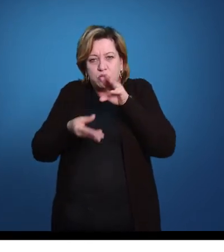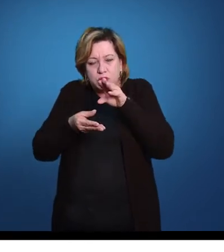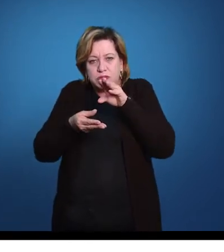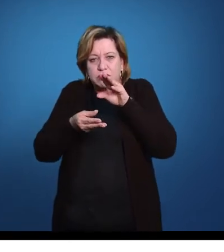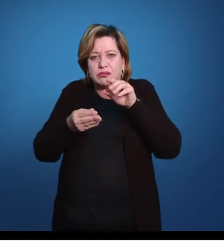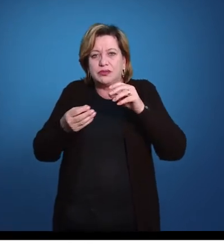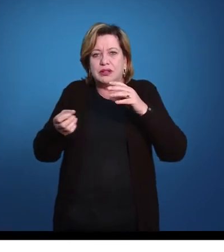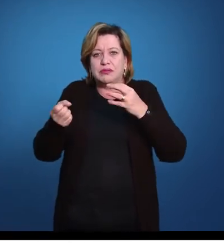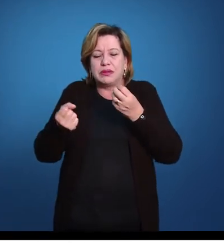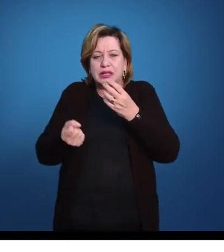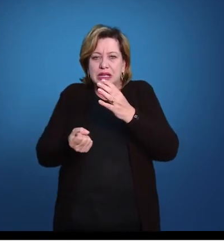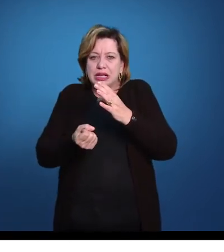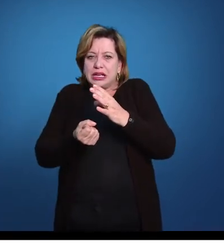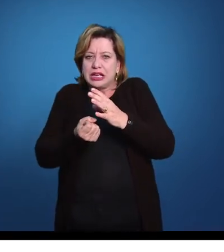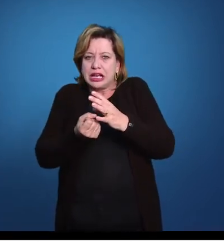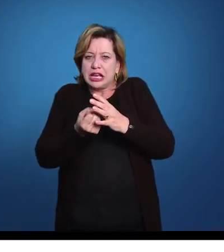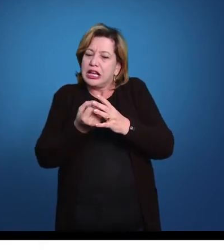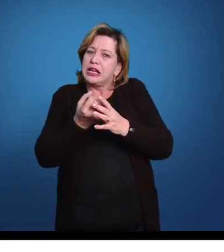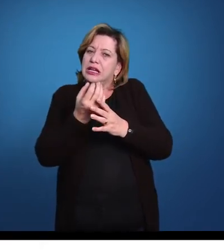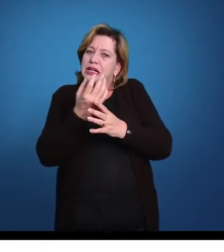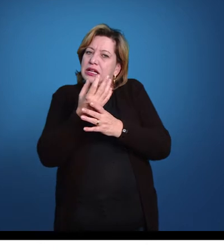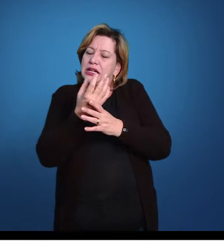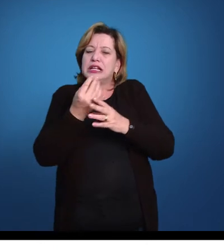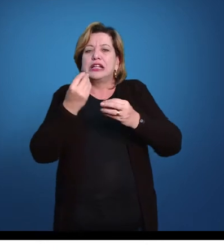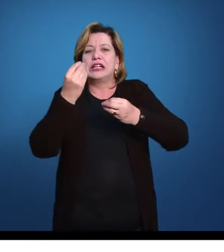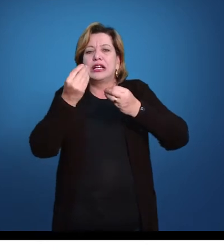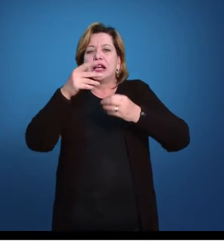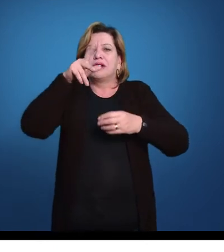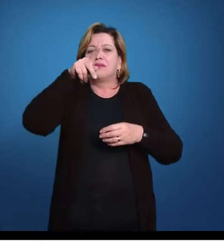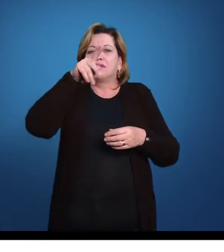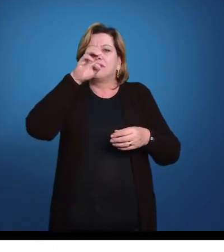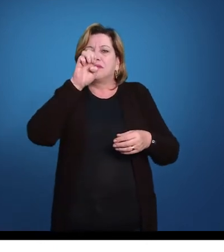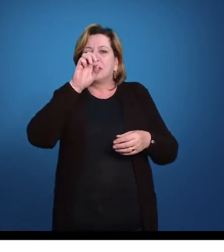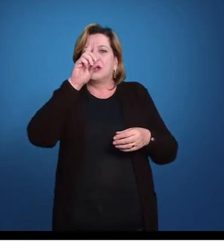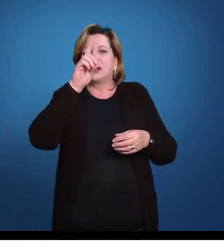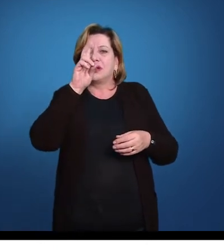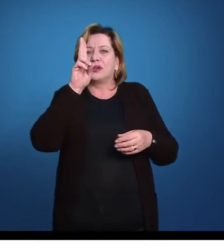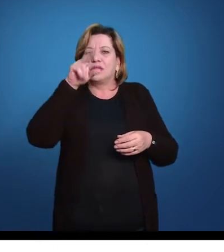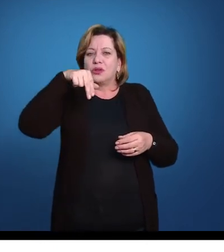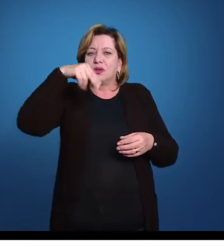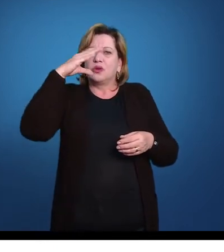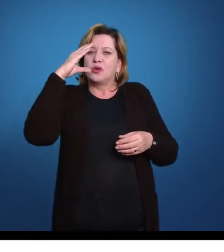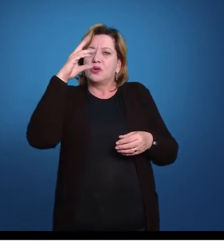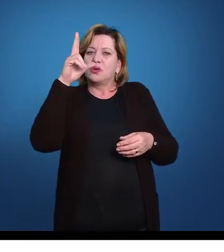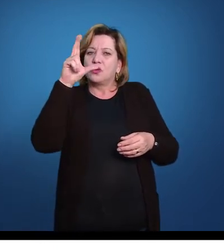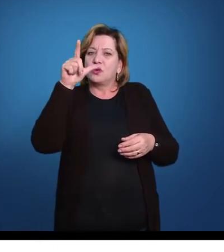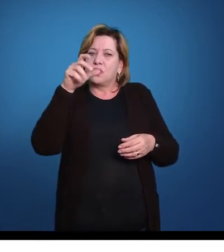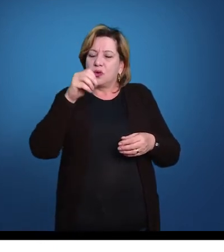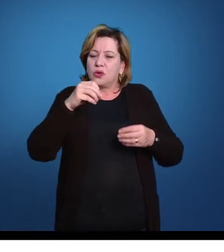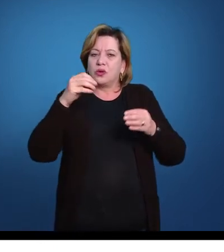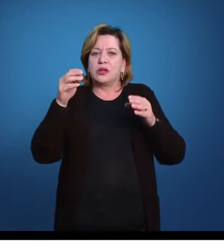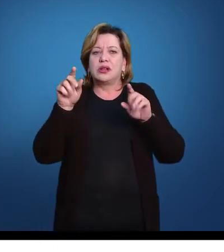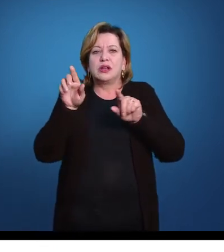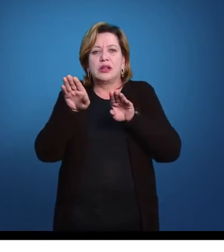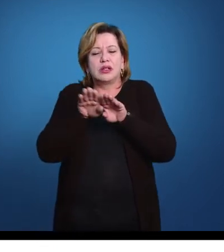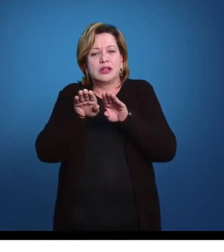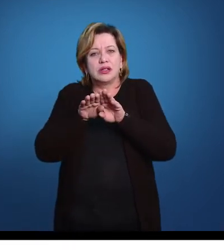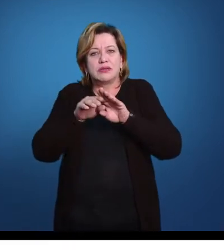criar o surgimento de um pedúnculo, uma estrutura fixadora e que as estruturas captadoras de